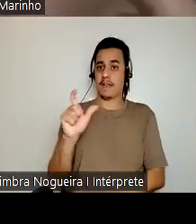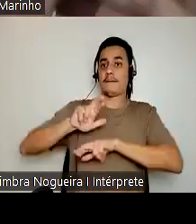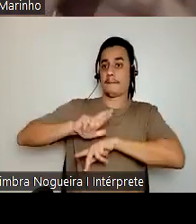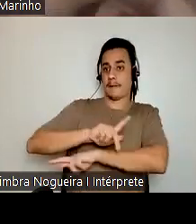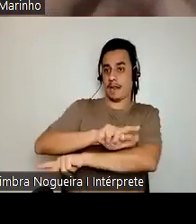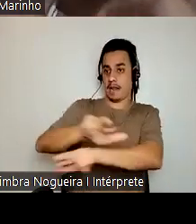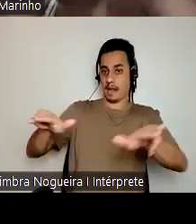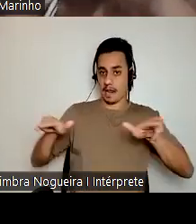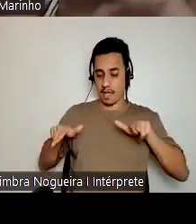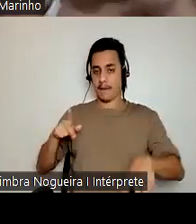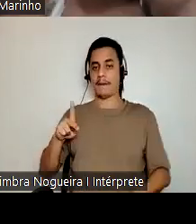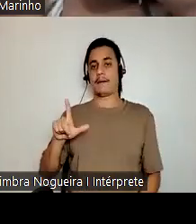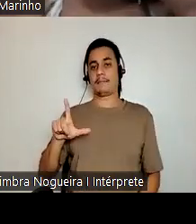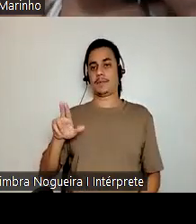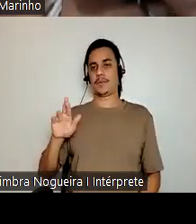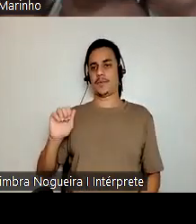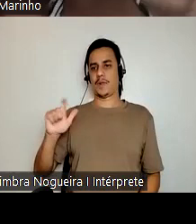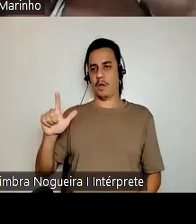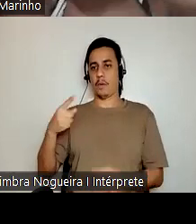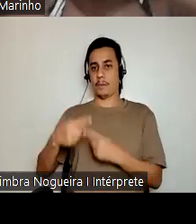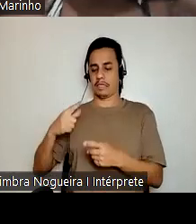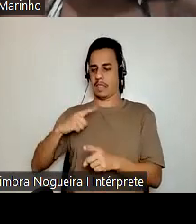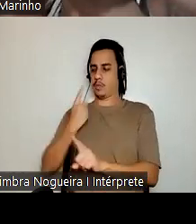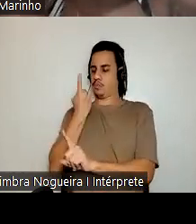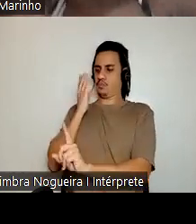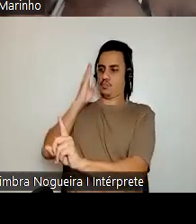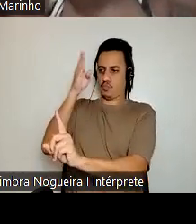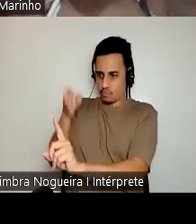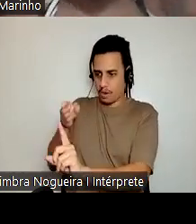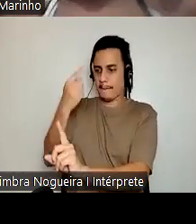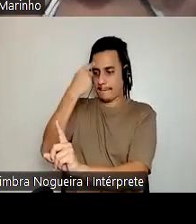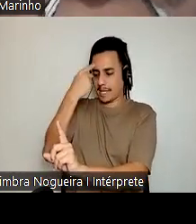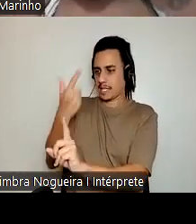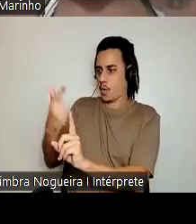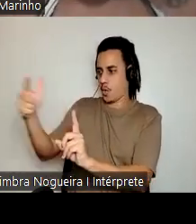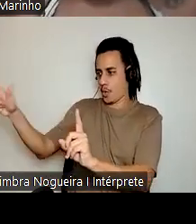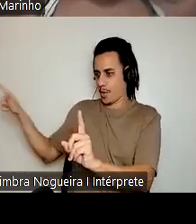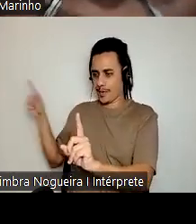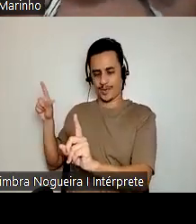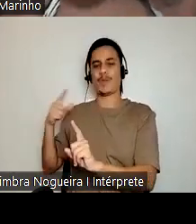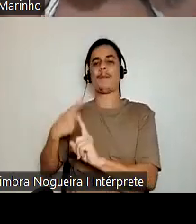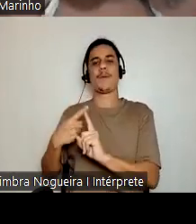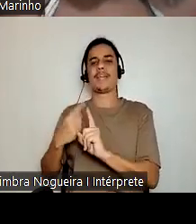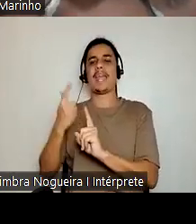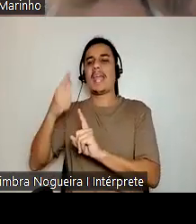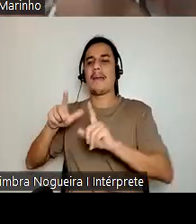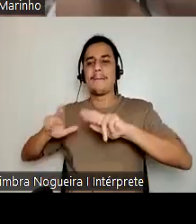de uma centralidade para pensar o outro, porque a pluralidade, ela não é homogênea, Ela parte de uma